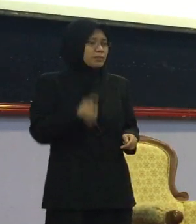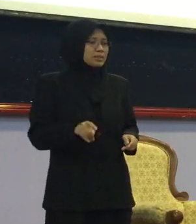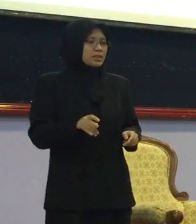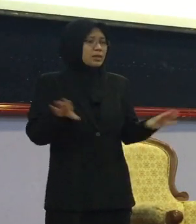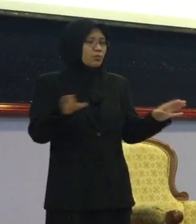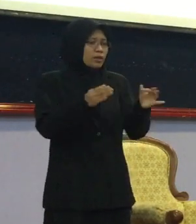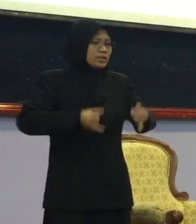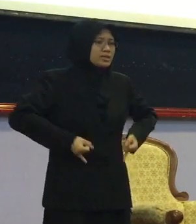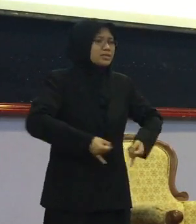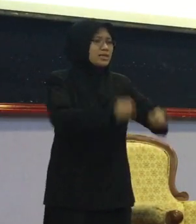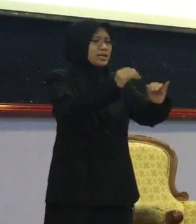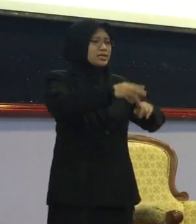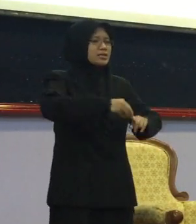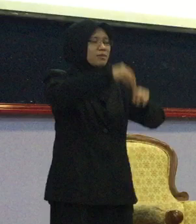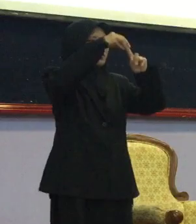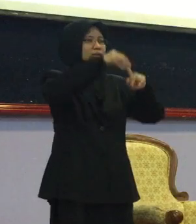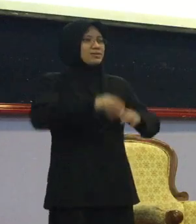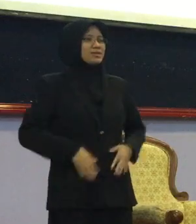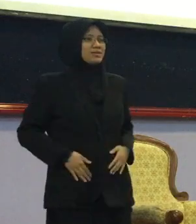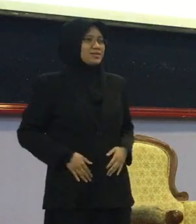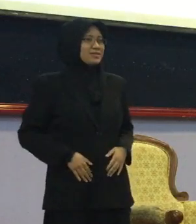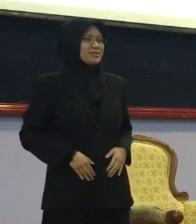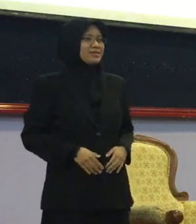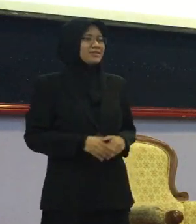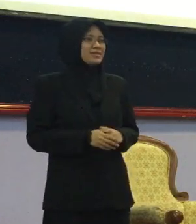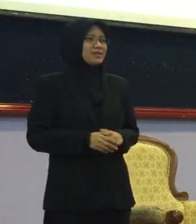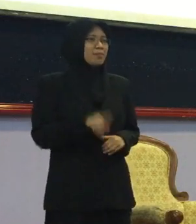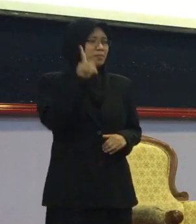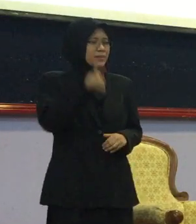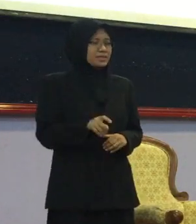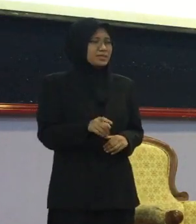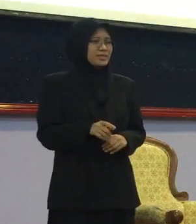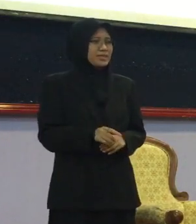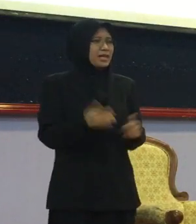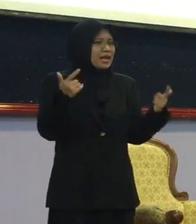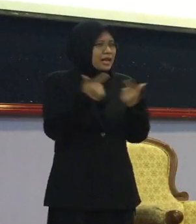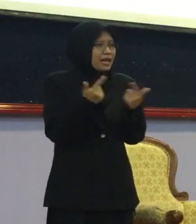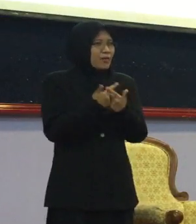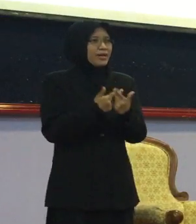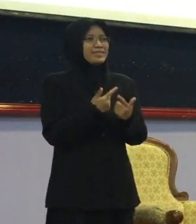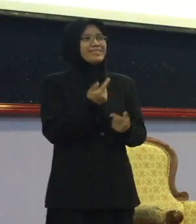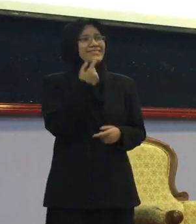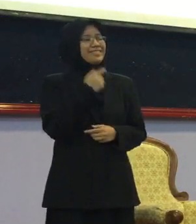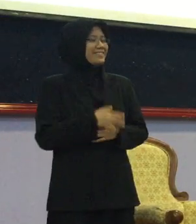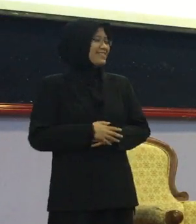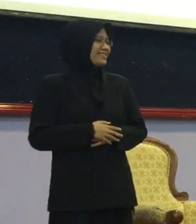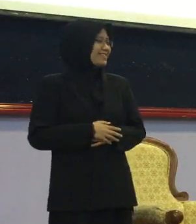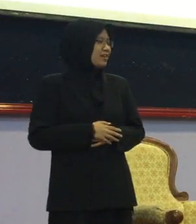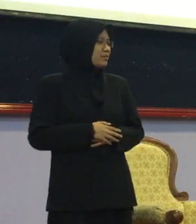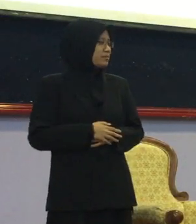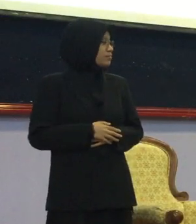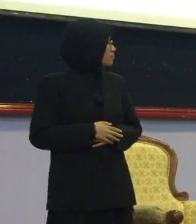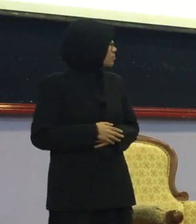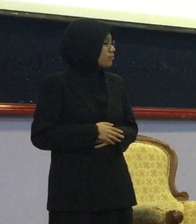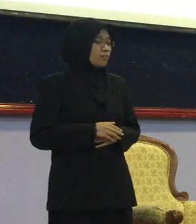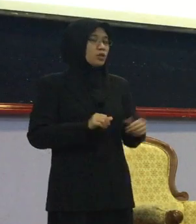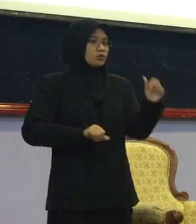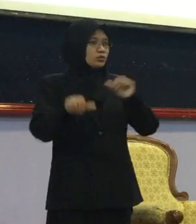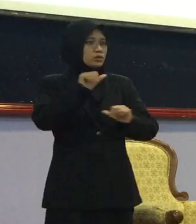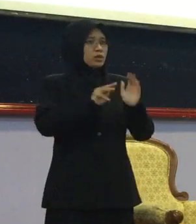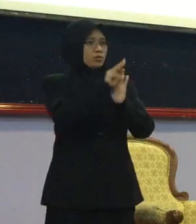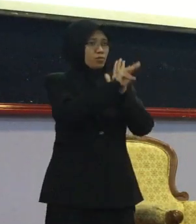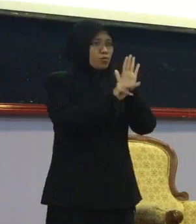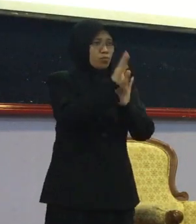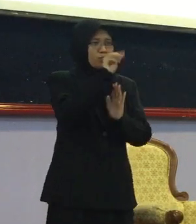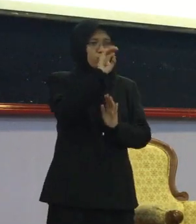je nak Pasangan saya kan Jadi kita kena Lawan tau Kawan-kawan Okey Dan social model Social model ni Memang